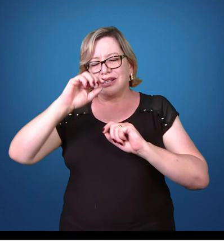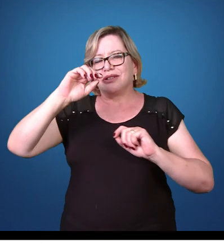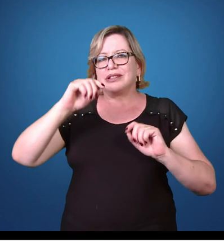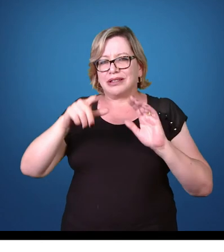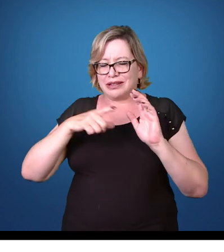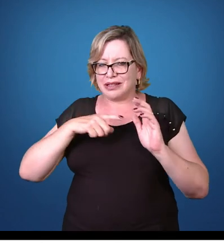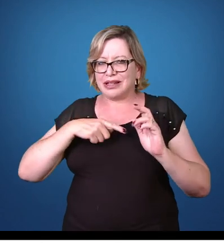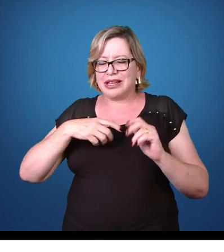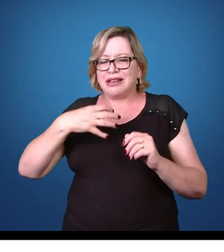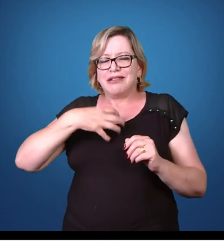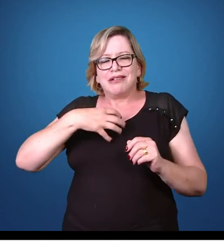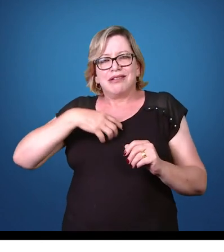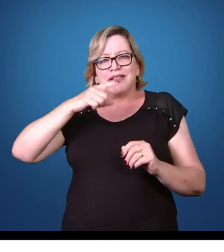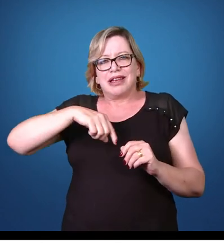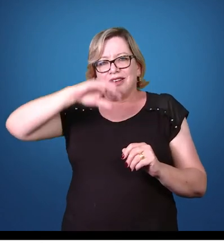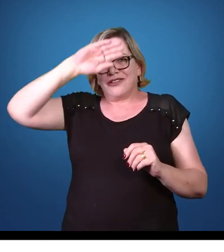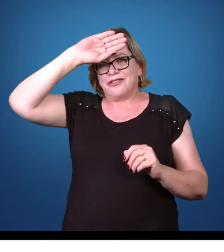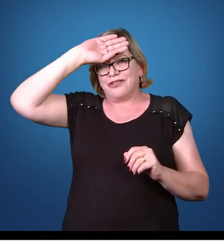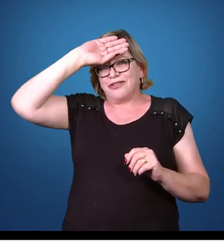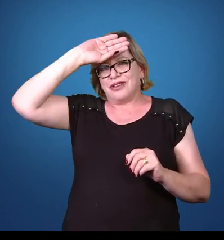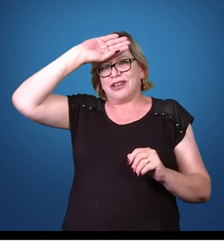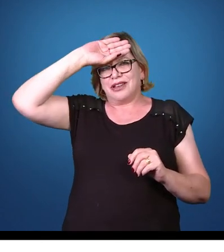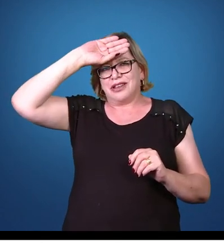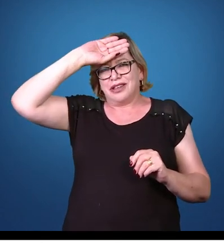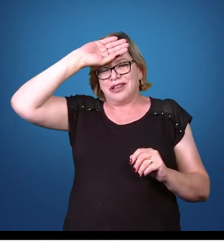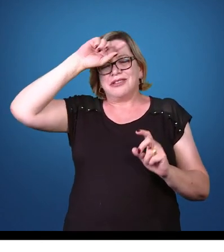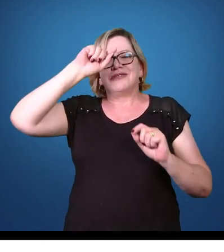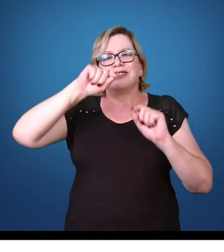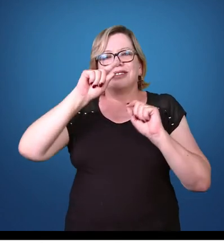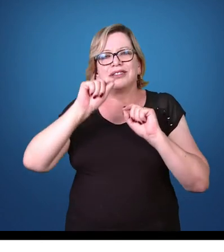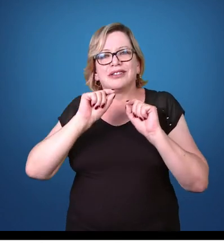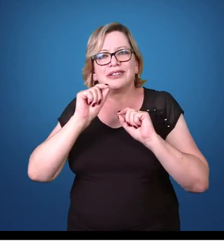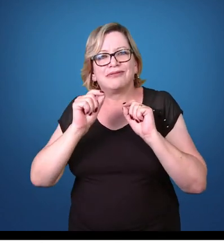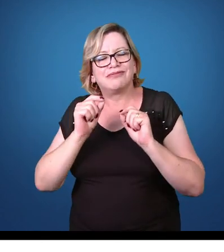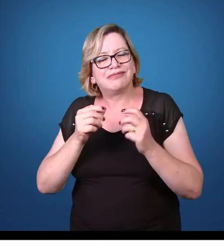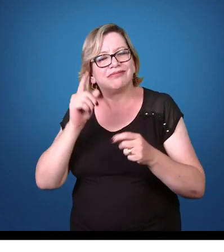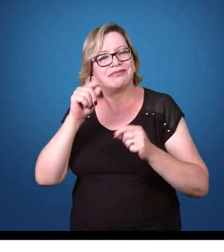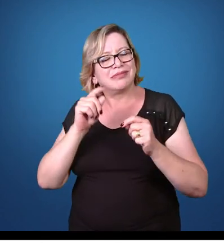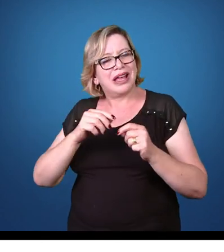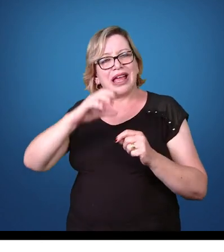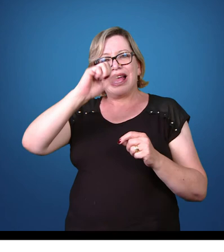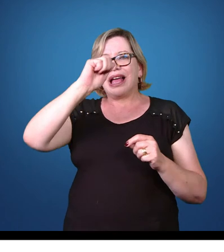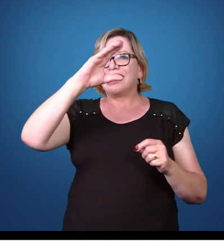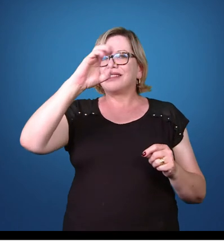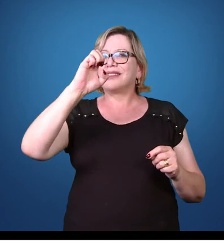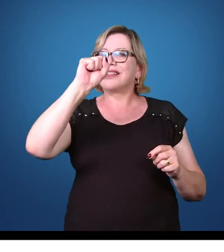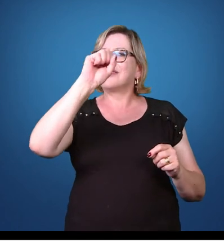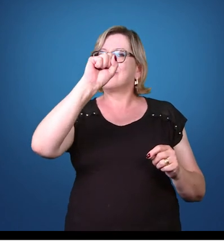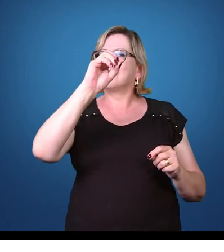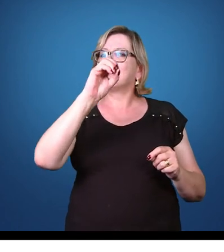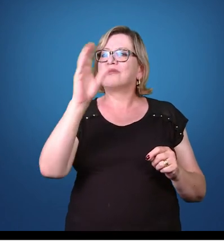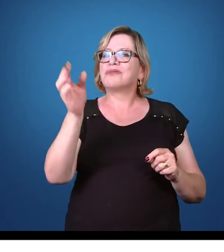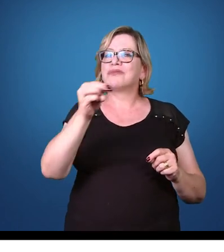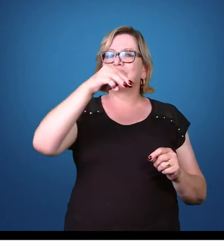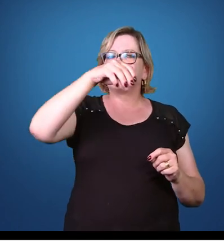febre alta e essa febre alta é chamada de acesso malárico. Esse acesso malárico ele pode ser